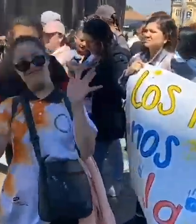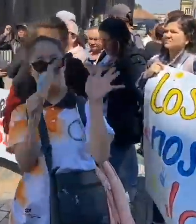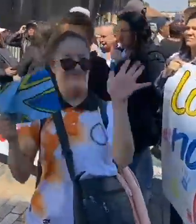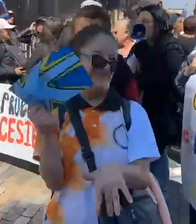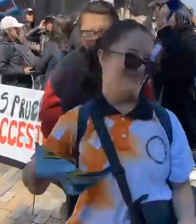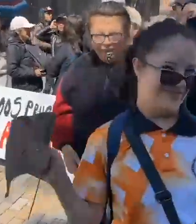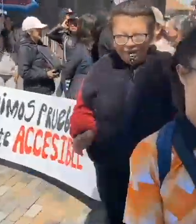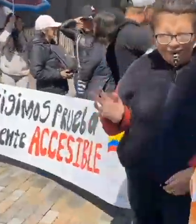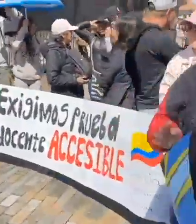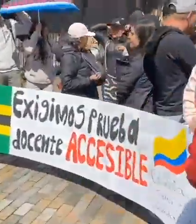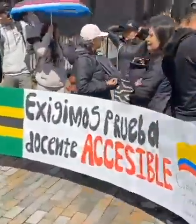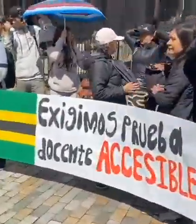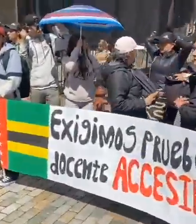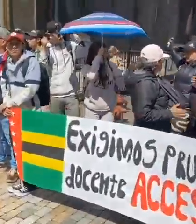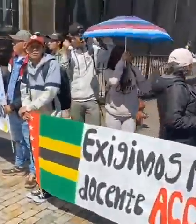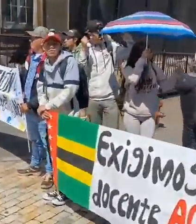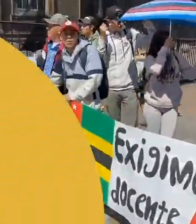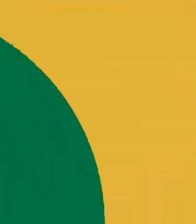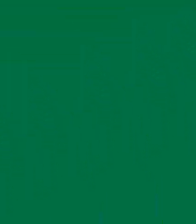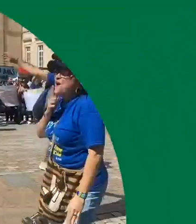Chichén. conmigo. No.